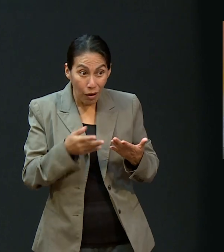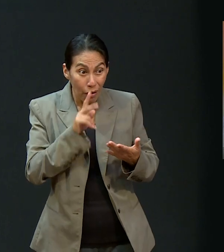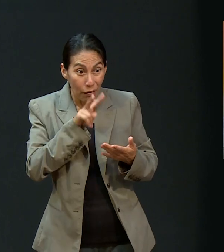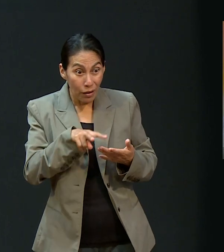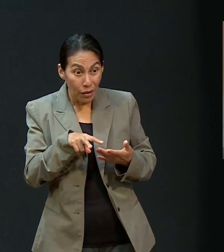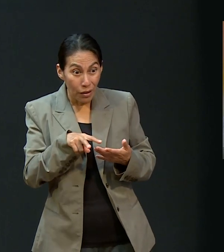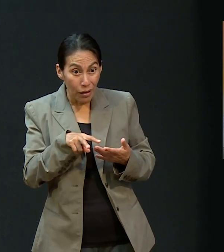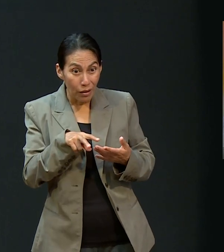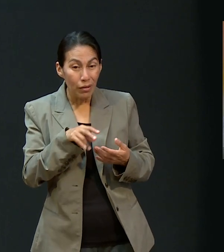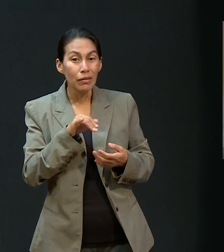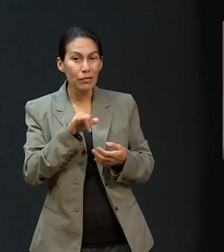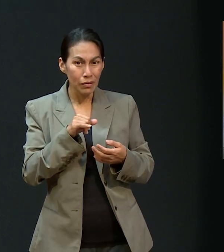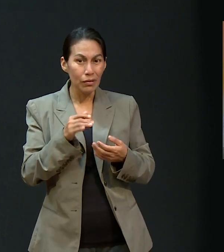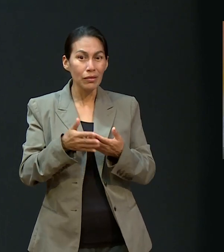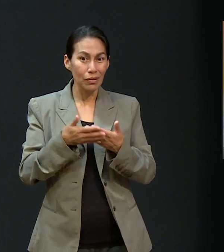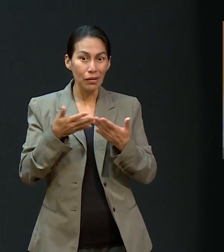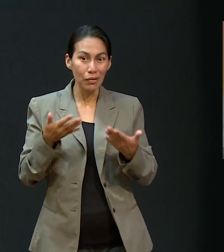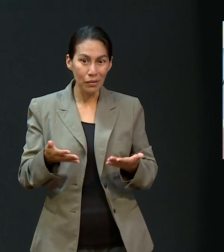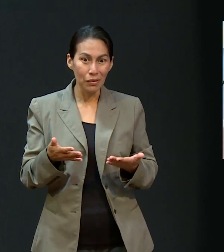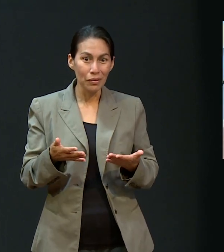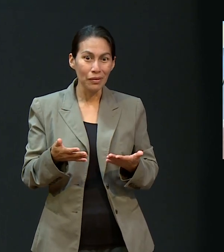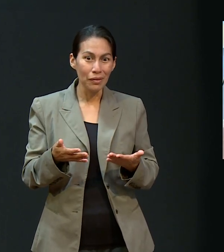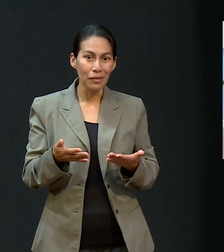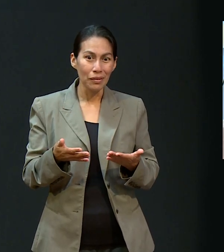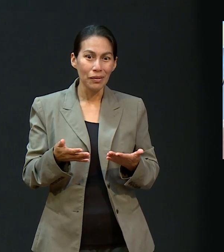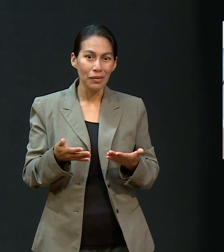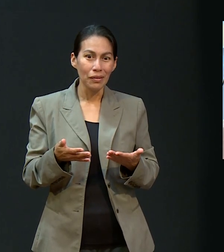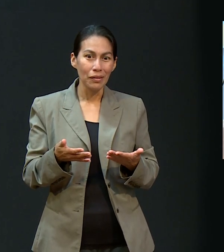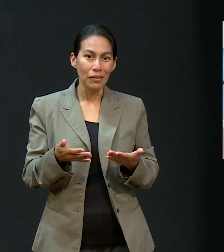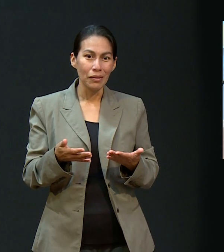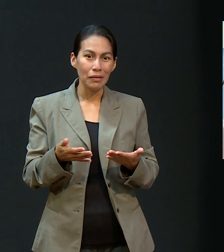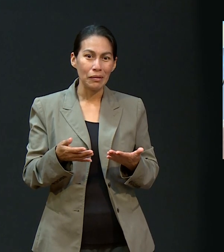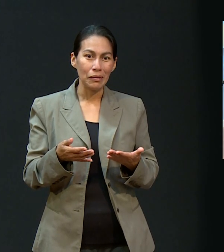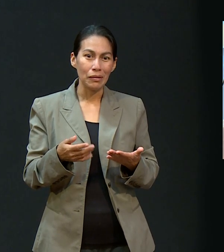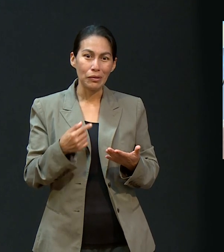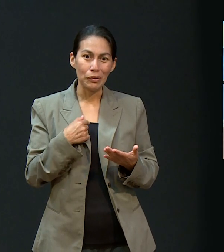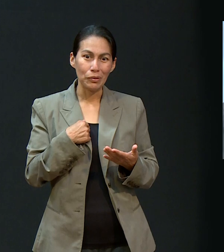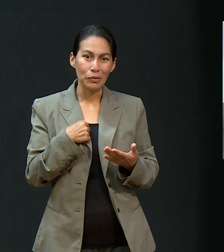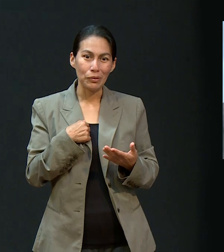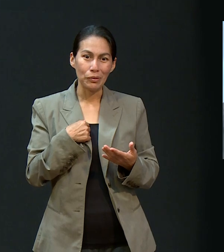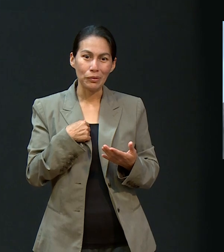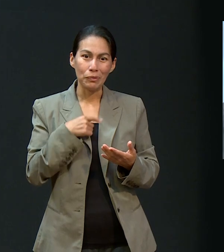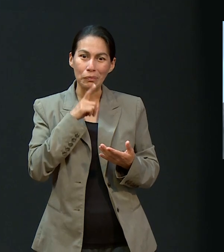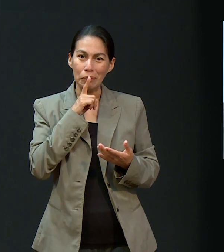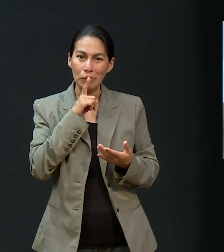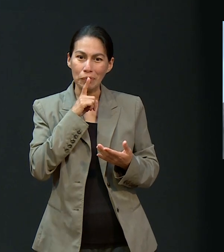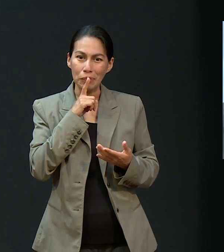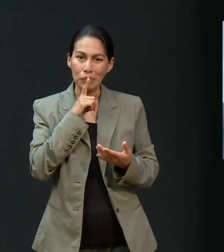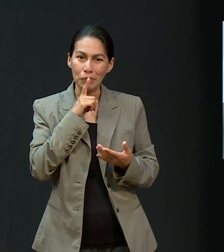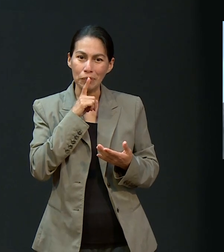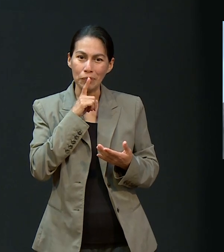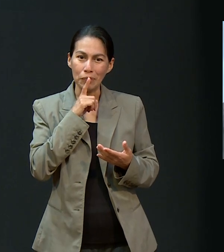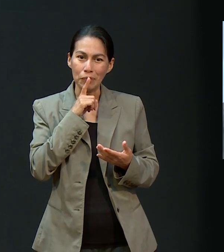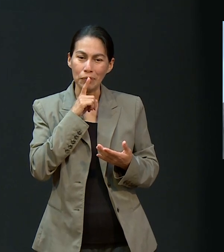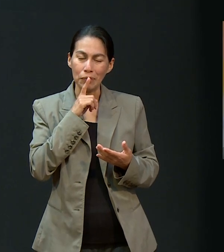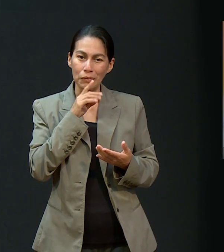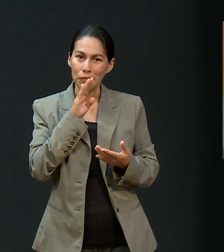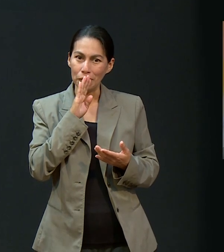¿Ahora? ¿Ahora? Sí, sí, ahora. Porque creo que omití algo. Y es que mi mamá